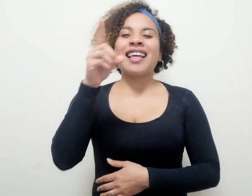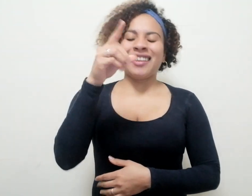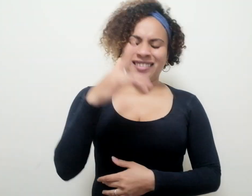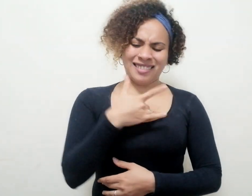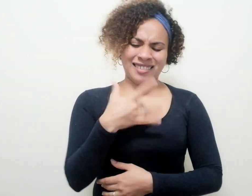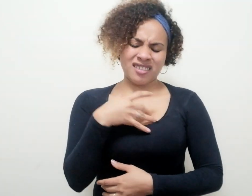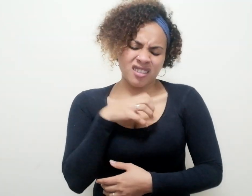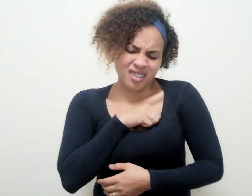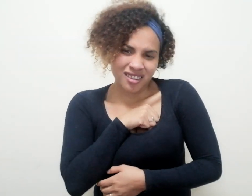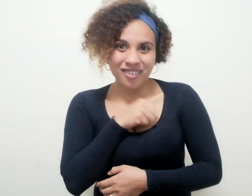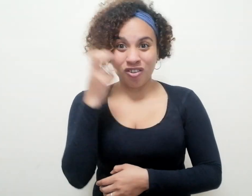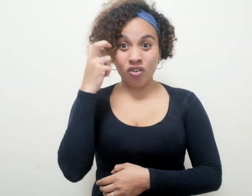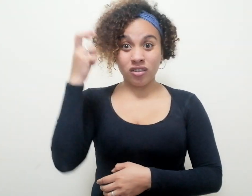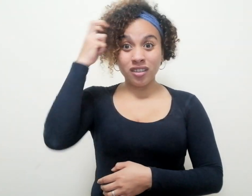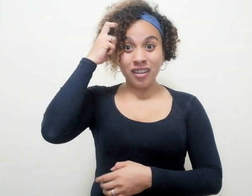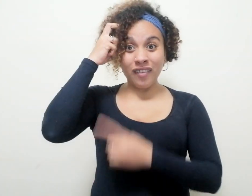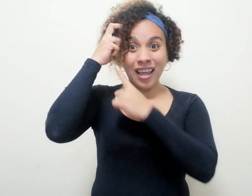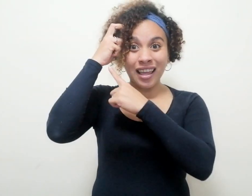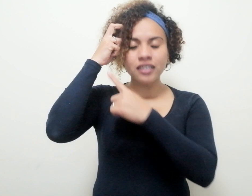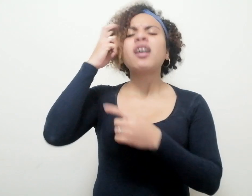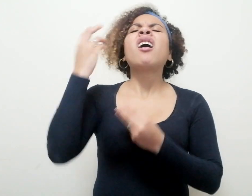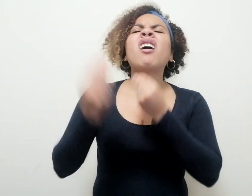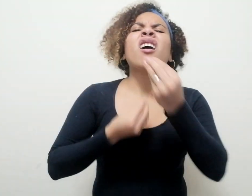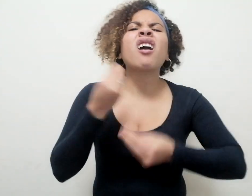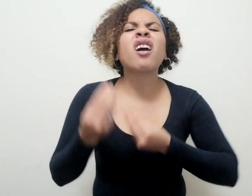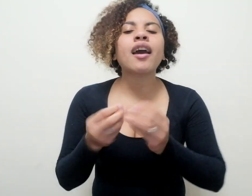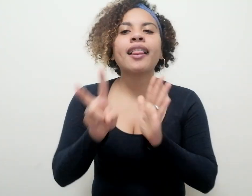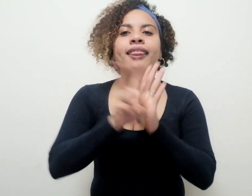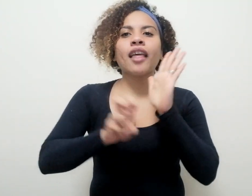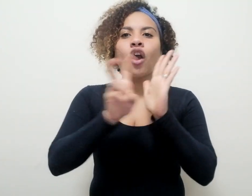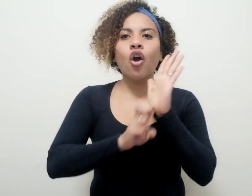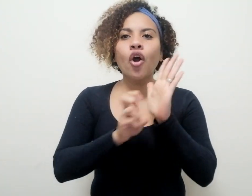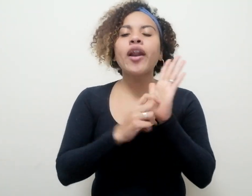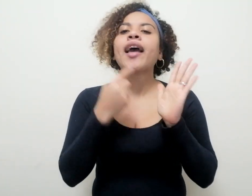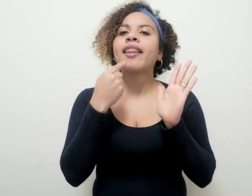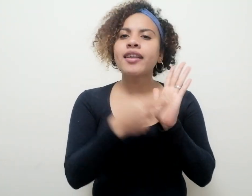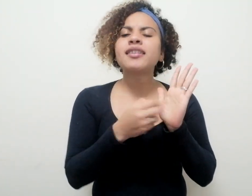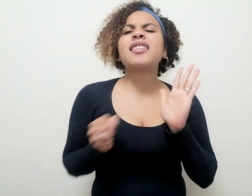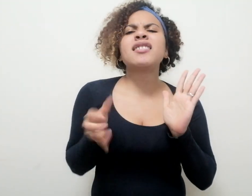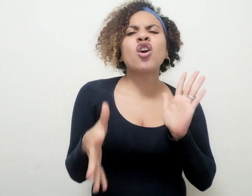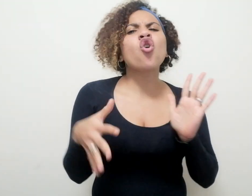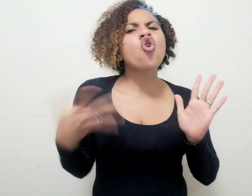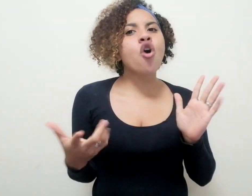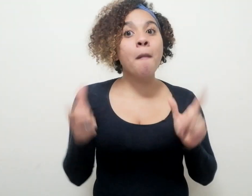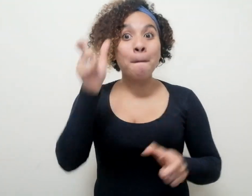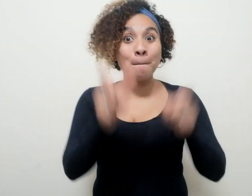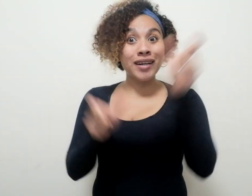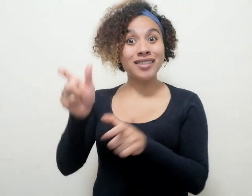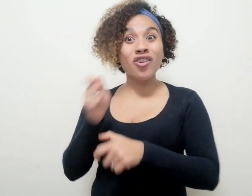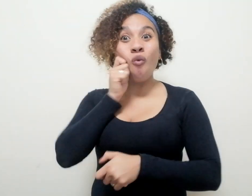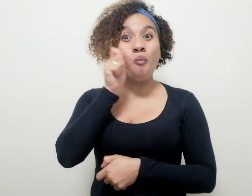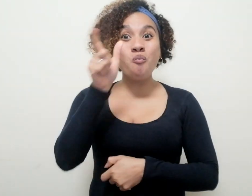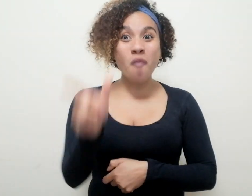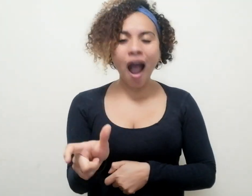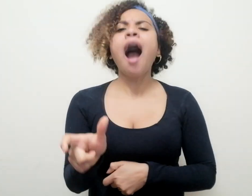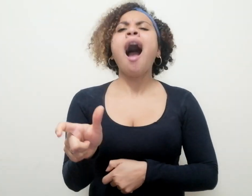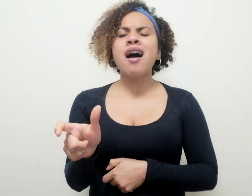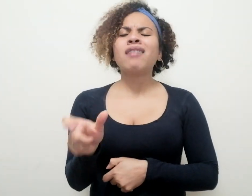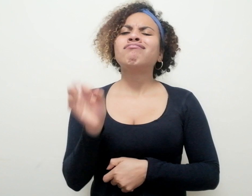cognitiva, elaboró una teoría que describía cómo los seres humanos a menudo lograron